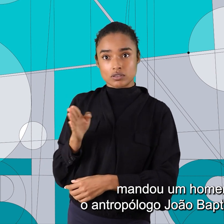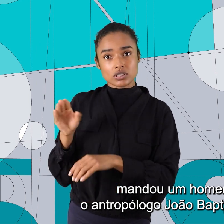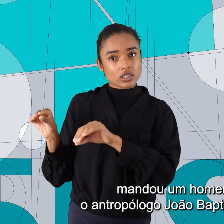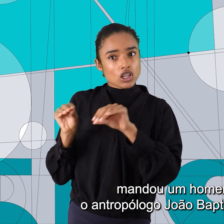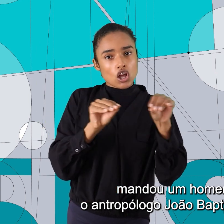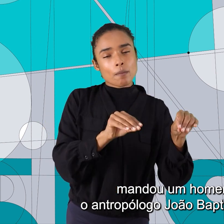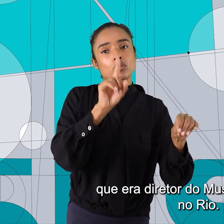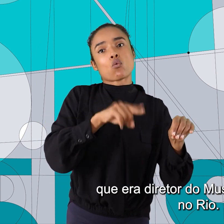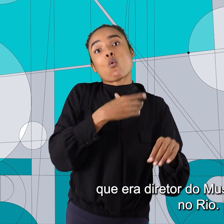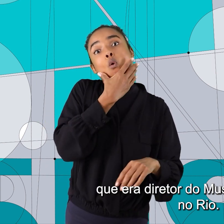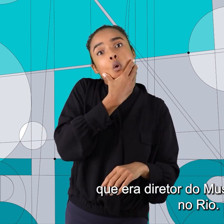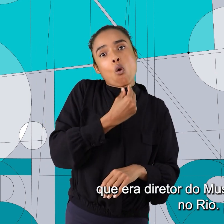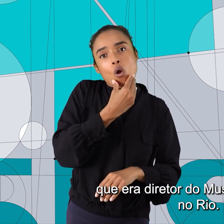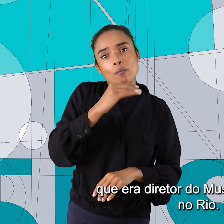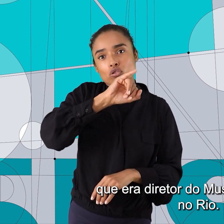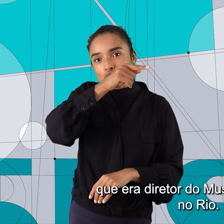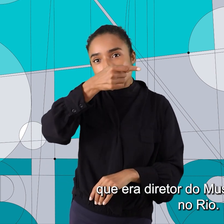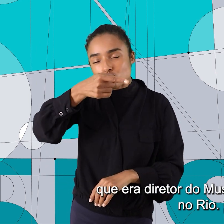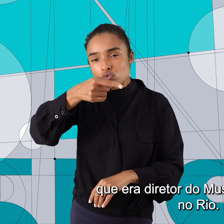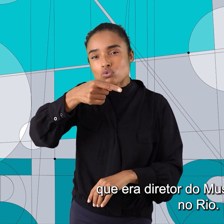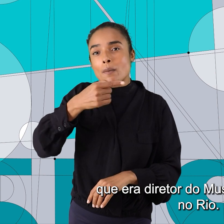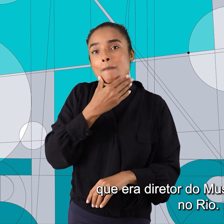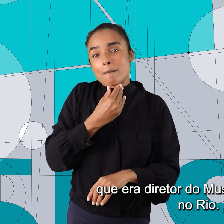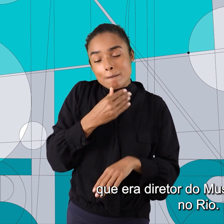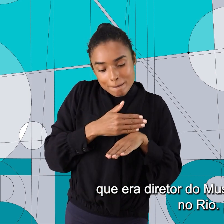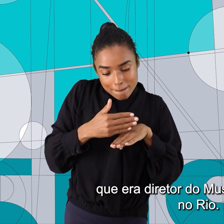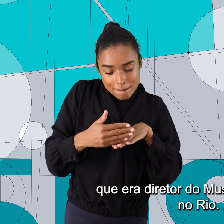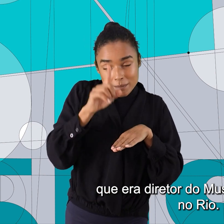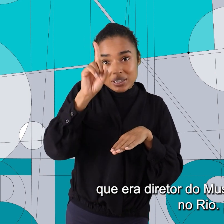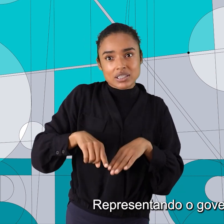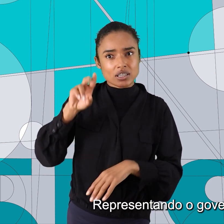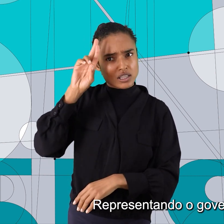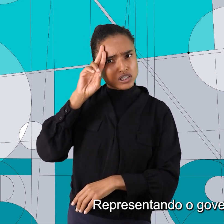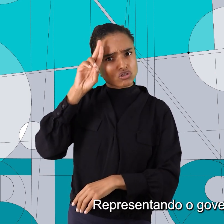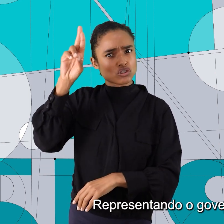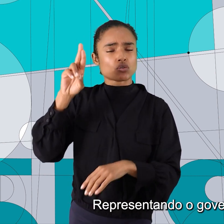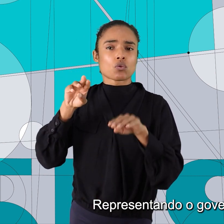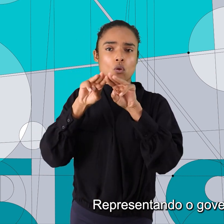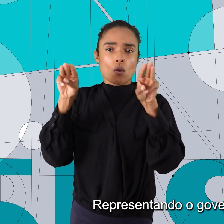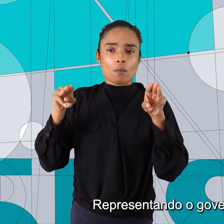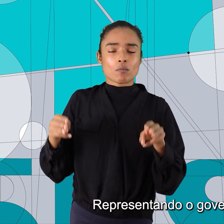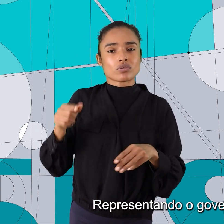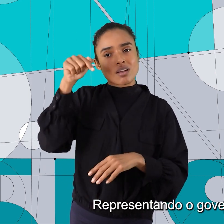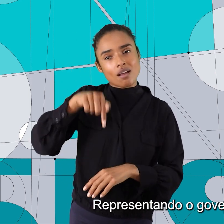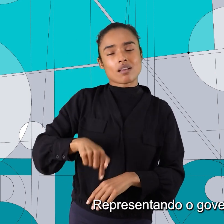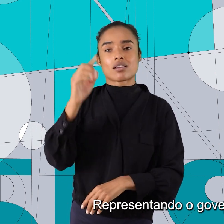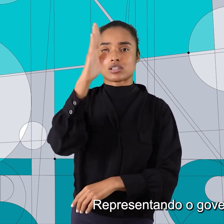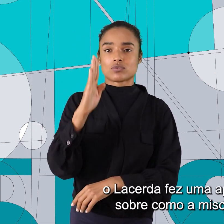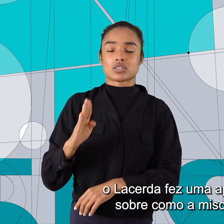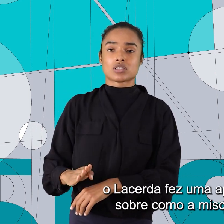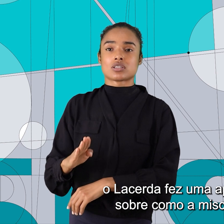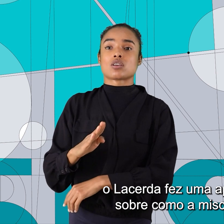Batista de Lacerda, que era diretor do Museu Nacional no Rio. Representando o governo brasileiro,